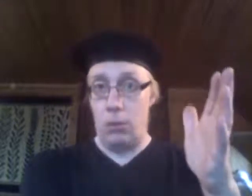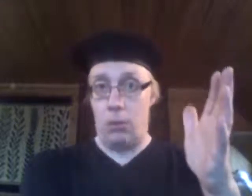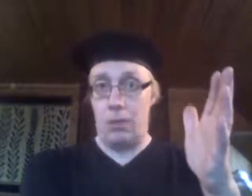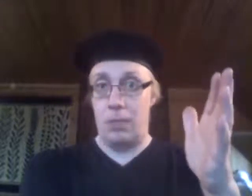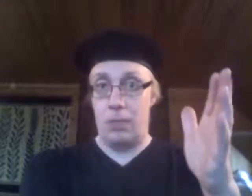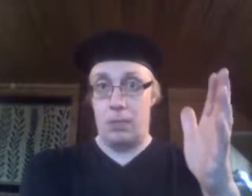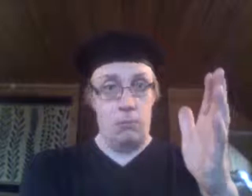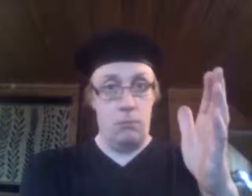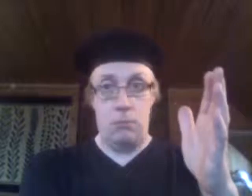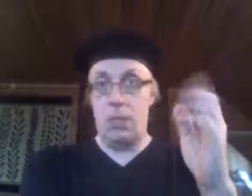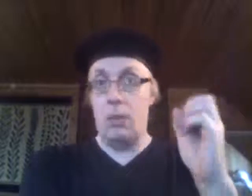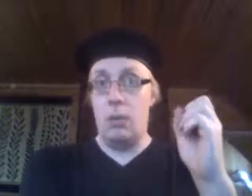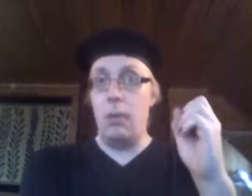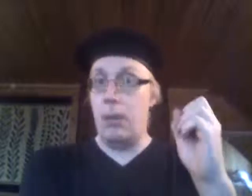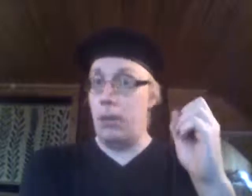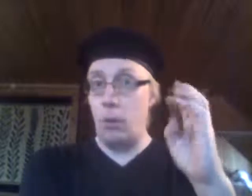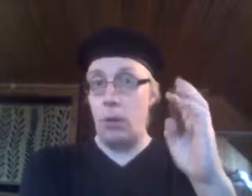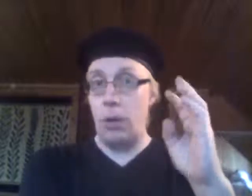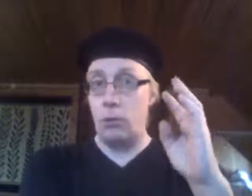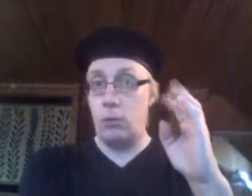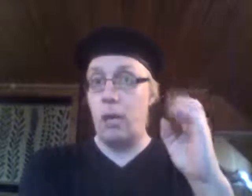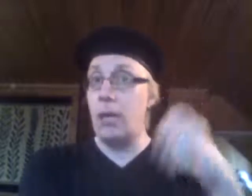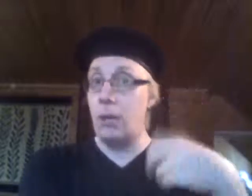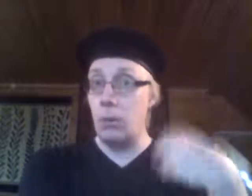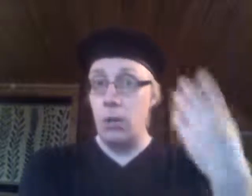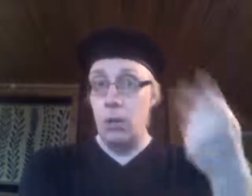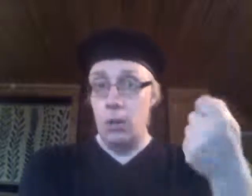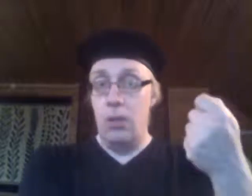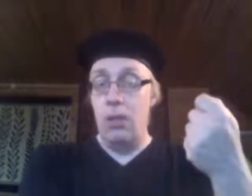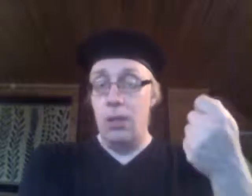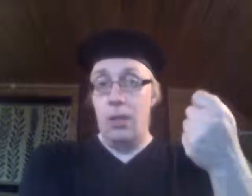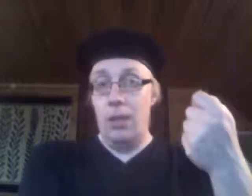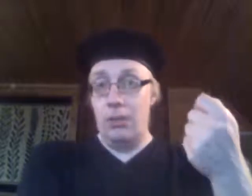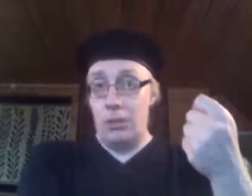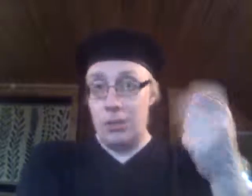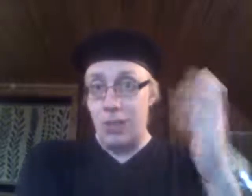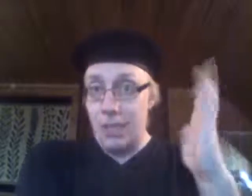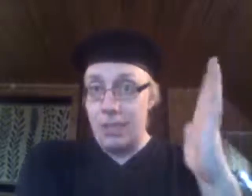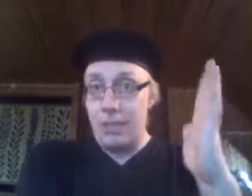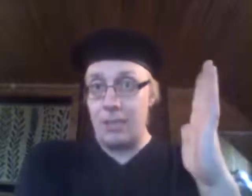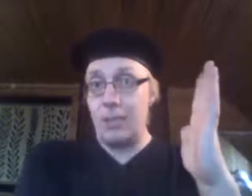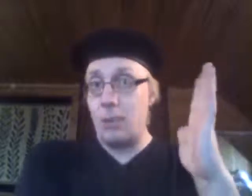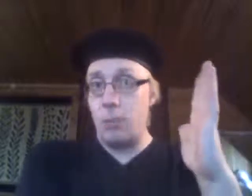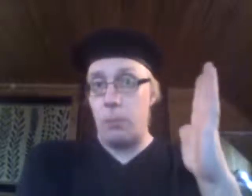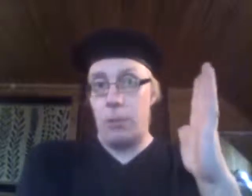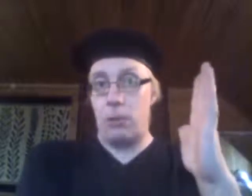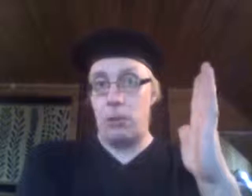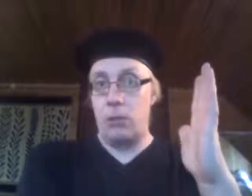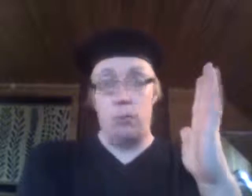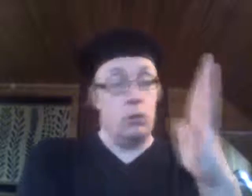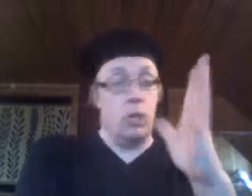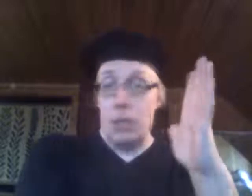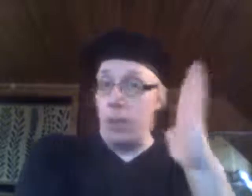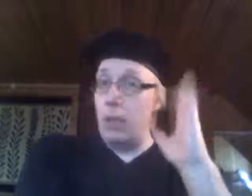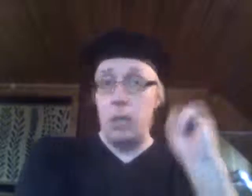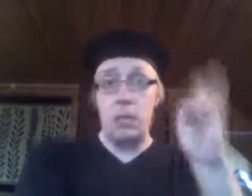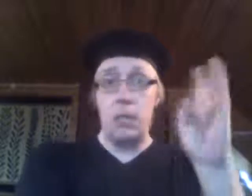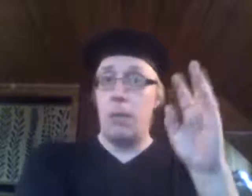pormestarista. Se sai nopeamman joukkurahoituksen aikaa, kun sohdistkaan itse siitä Trumpipallosta. Mutta tämä asia ei teetään